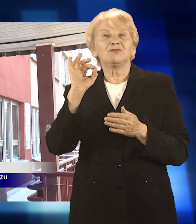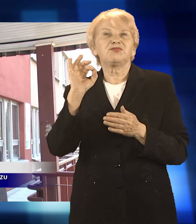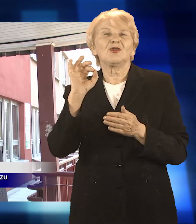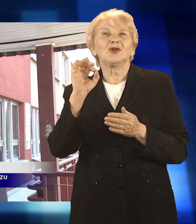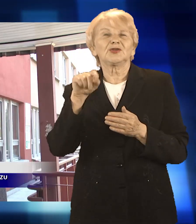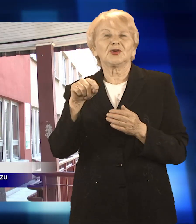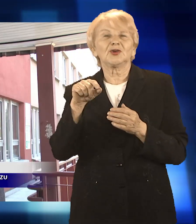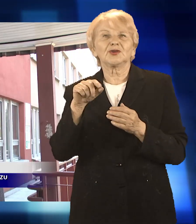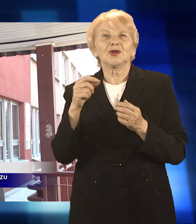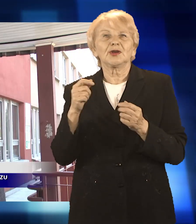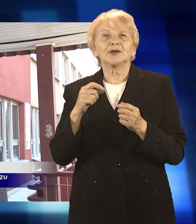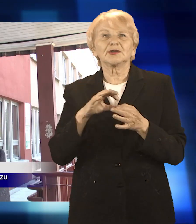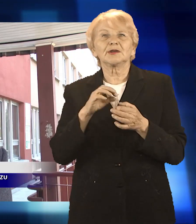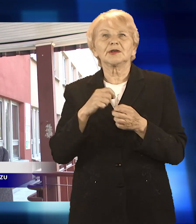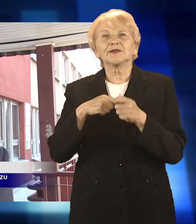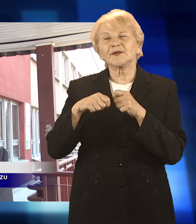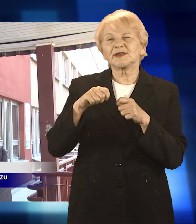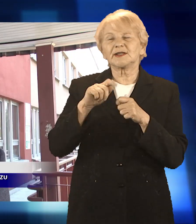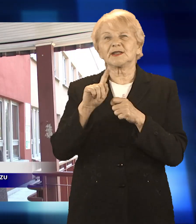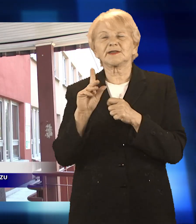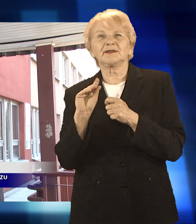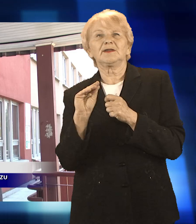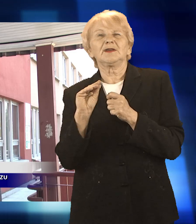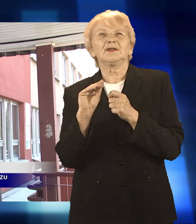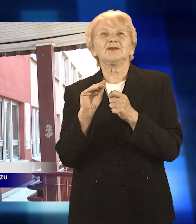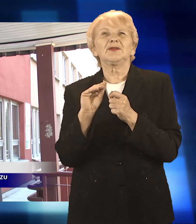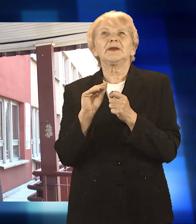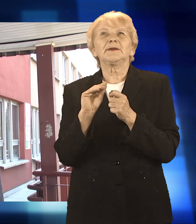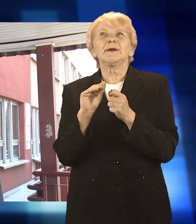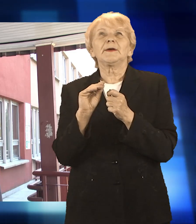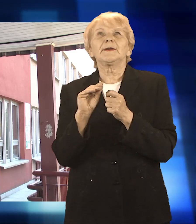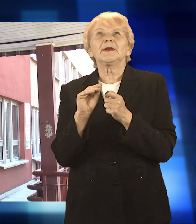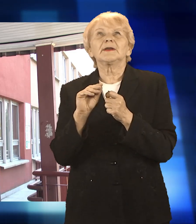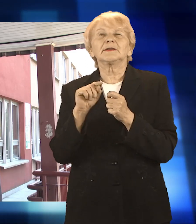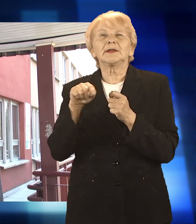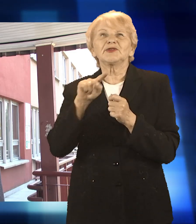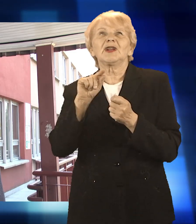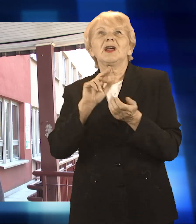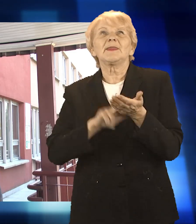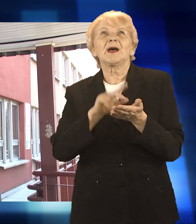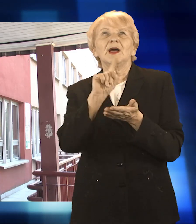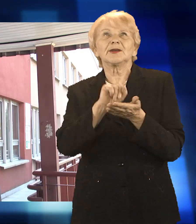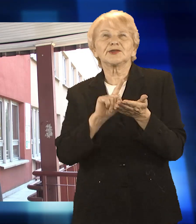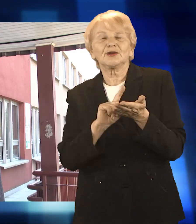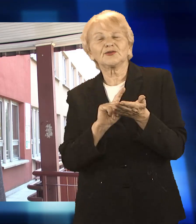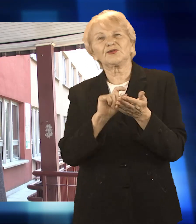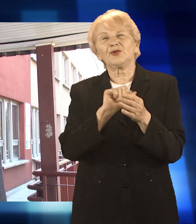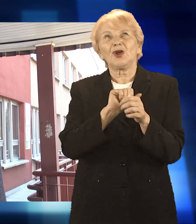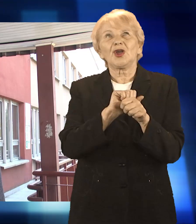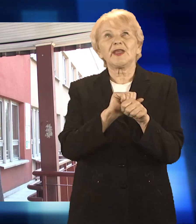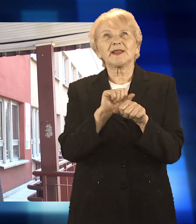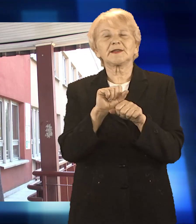ten stan pacjentów jest naprawdę bardzo niski. Są to pojedyncze osoby. Mówimy o Lubuskim, mówimy gdzieś o